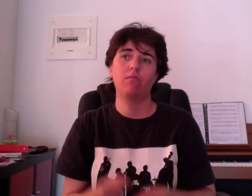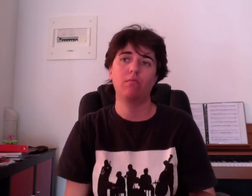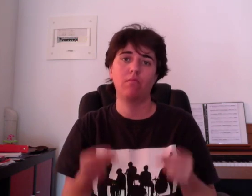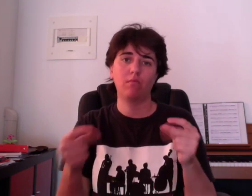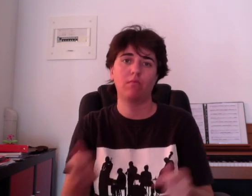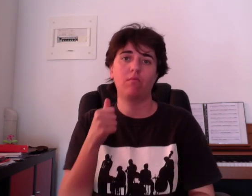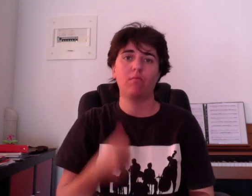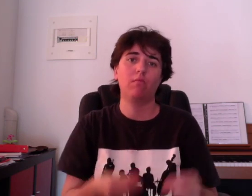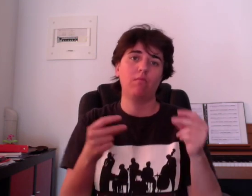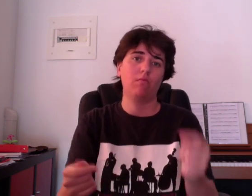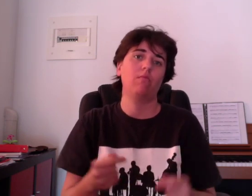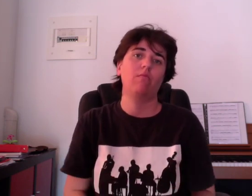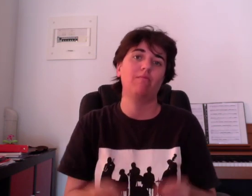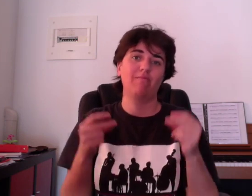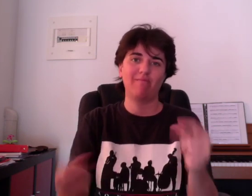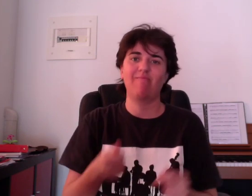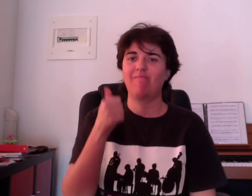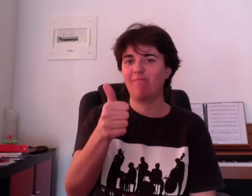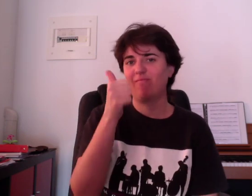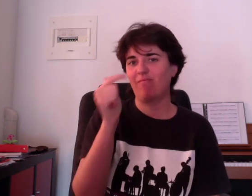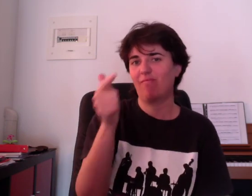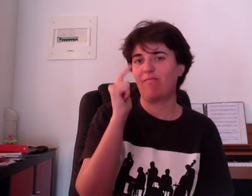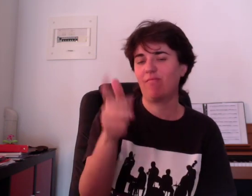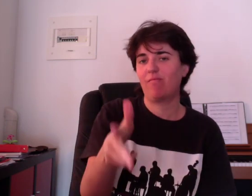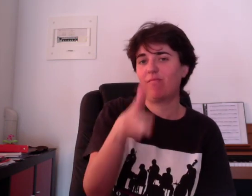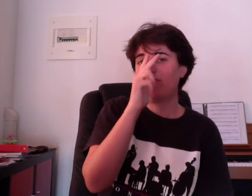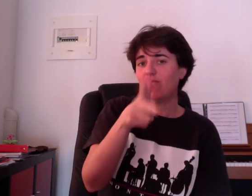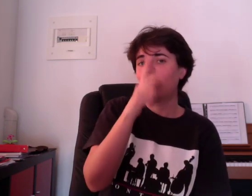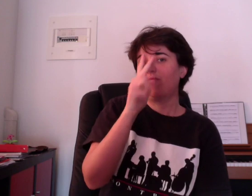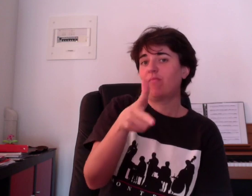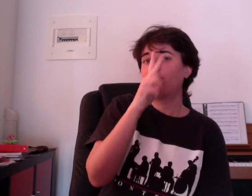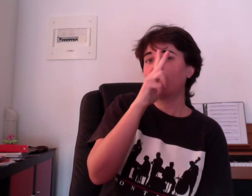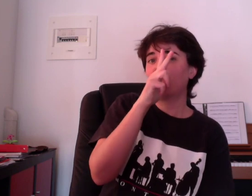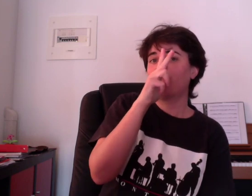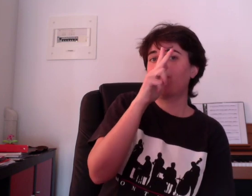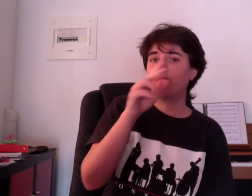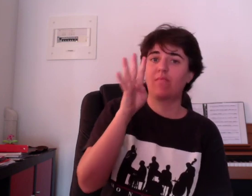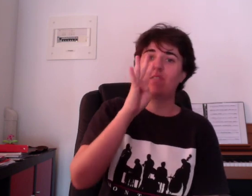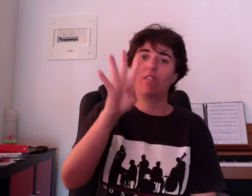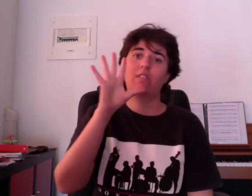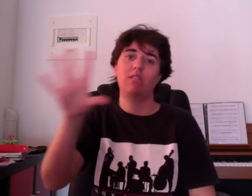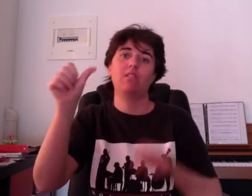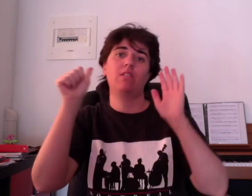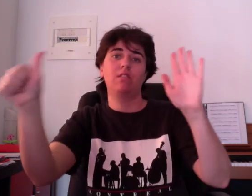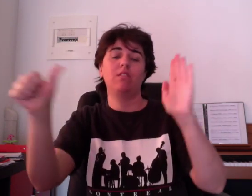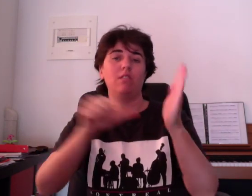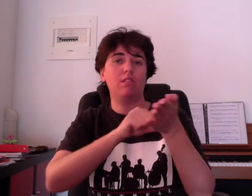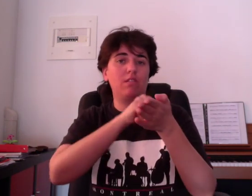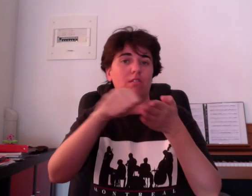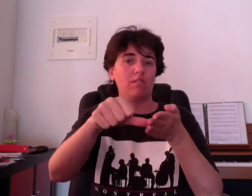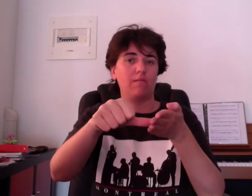Ça faisait Ça faisait Un, deux, trois, plus, man, man Quatre, cinq, six, I miss